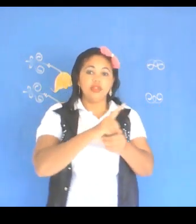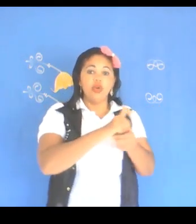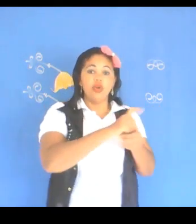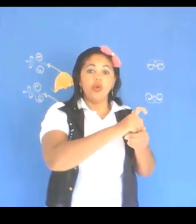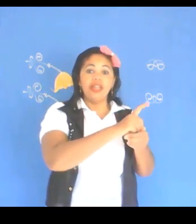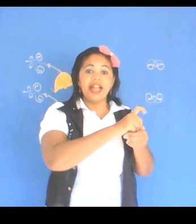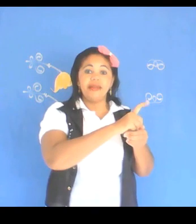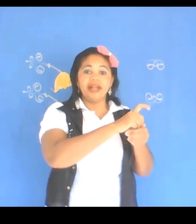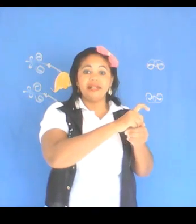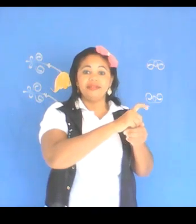goiaba,